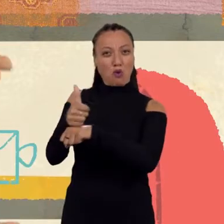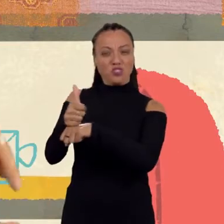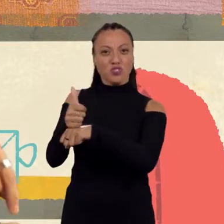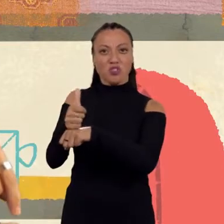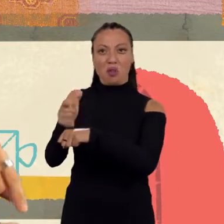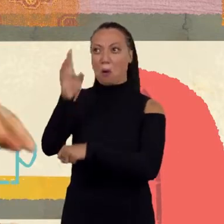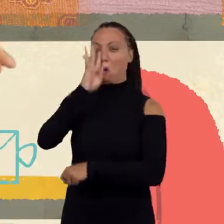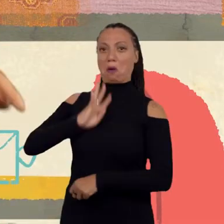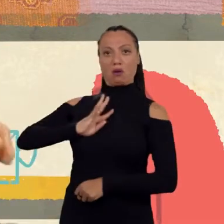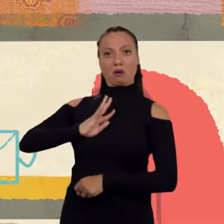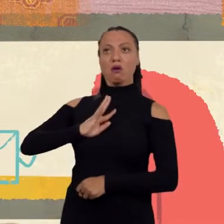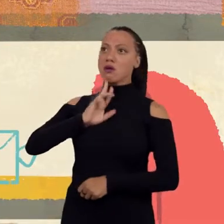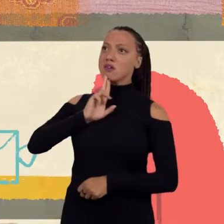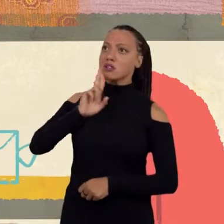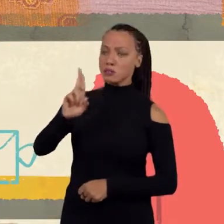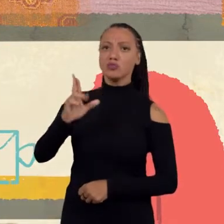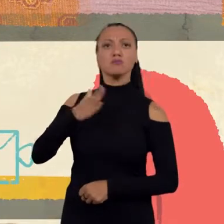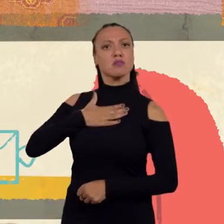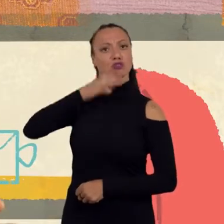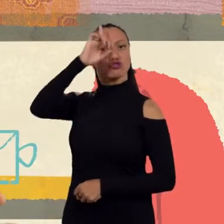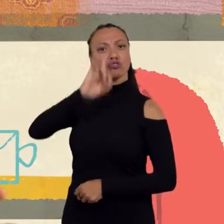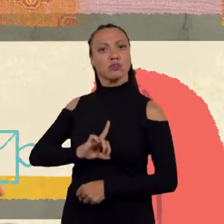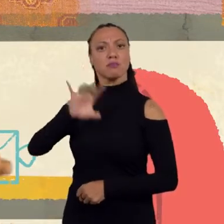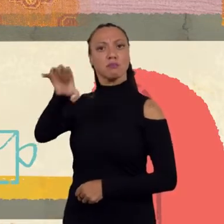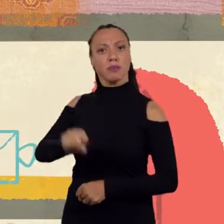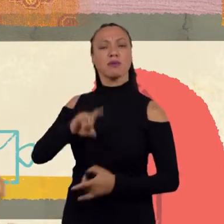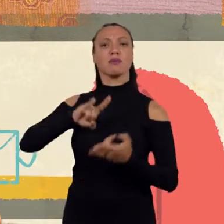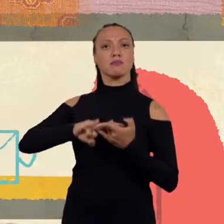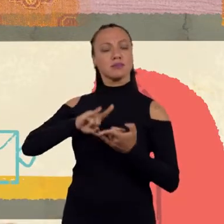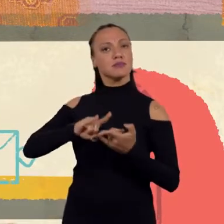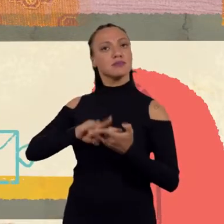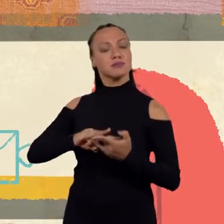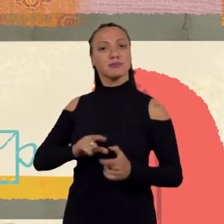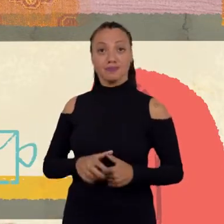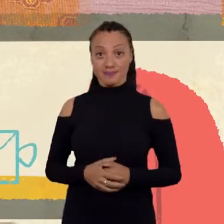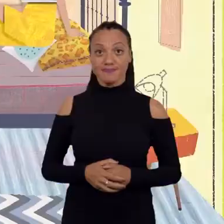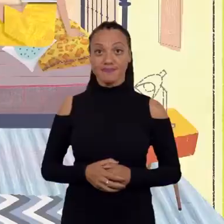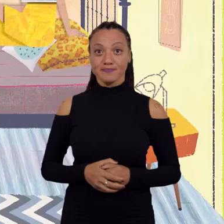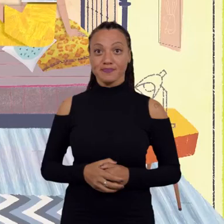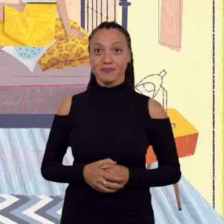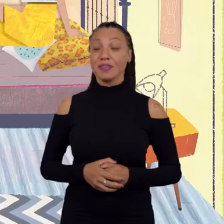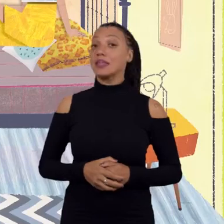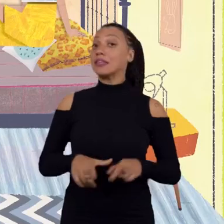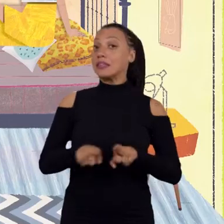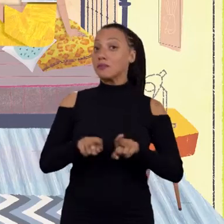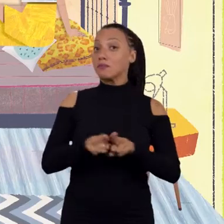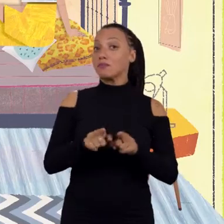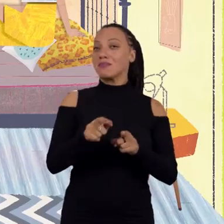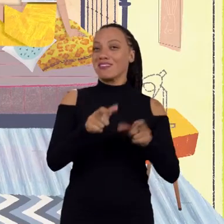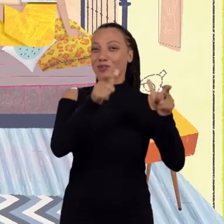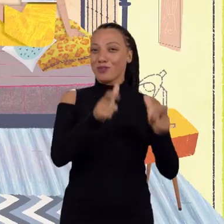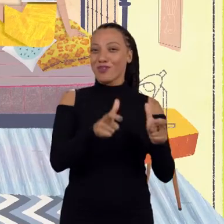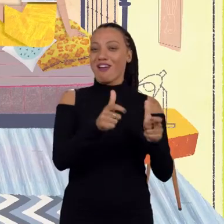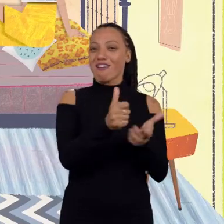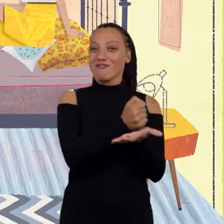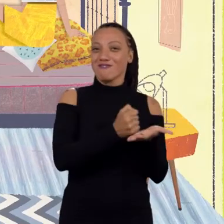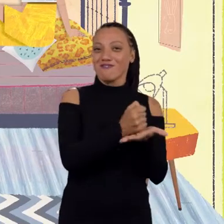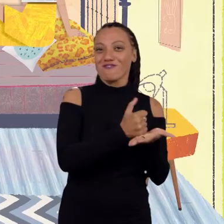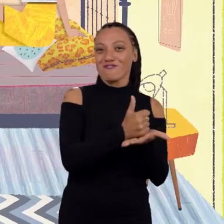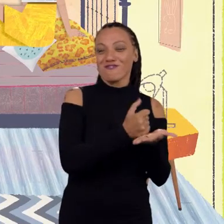ele tem que dizer, é o meu direito. Eu vim aqui buscar o meu preservativo porque é o meu direito. É, com certeza. Vá a uma farmácia, cumpra o preservativo, faça a